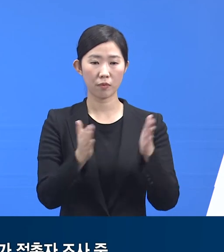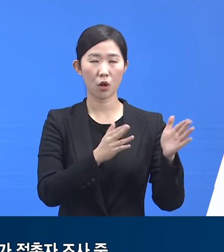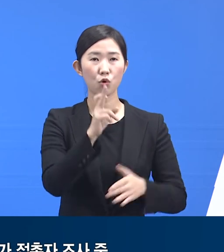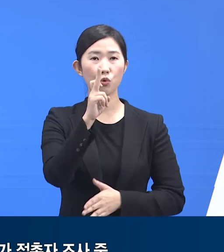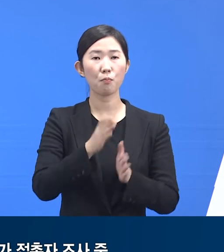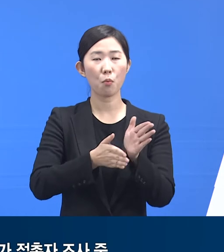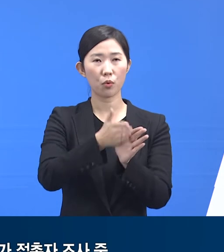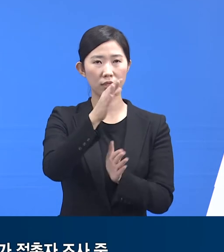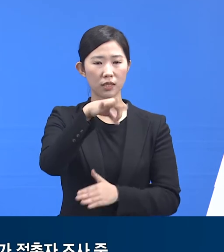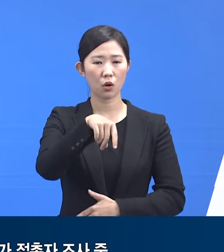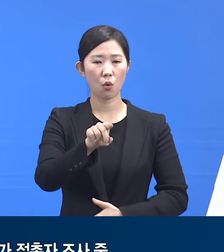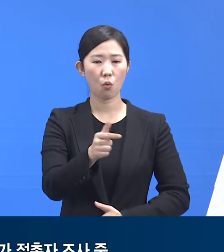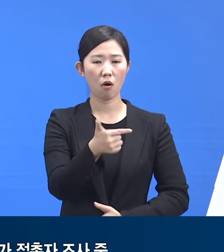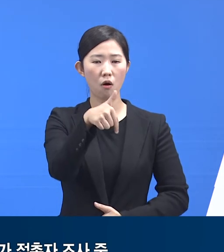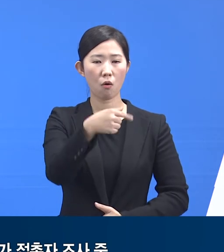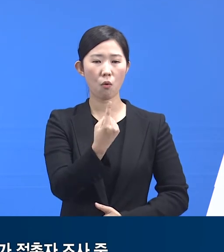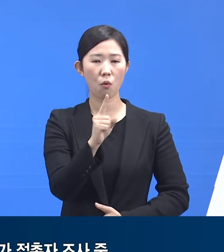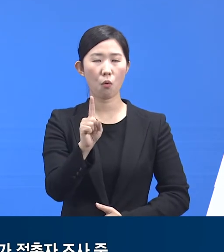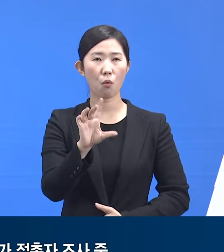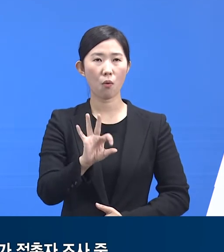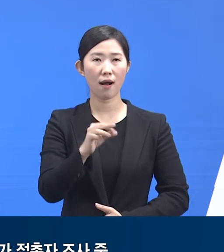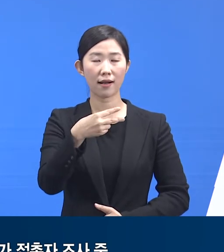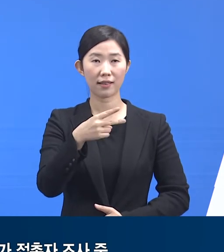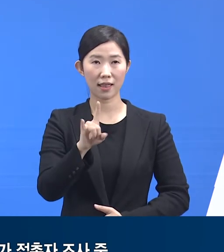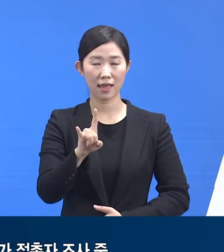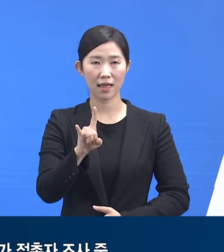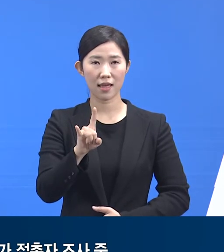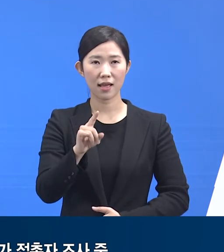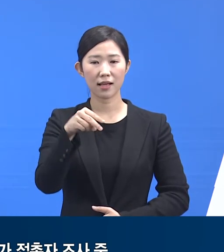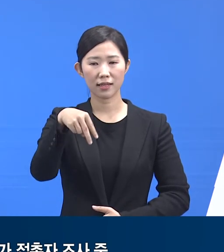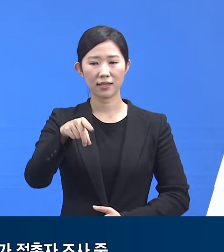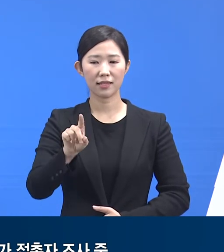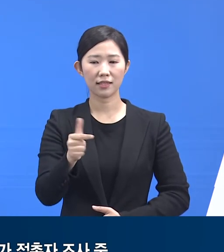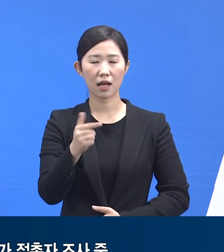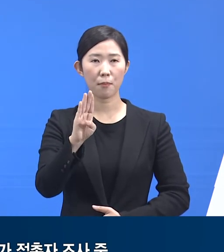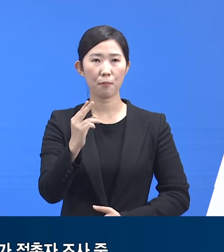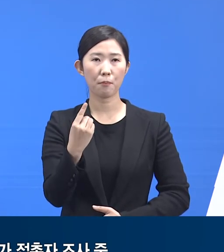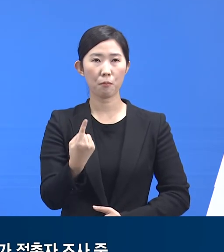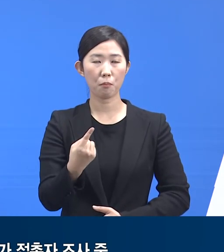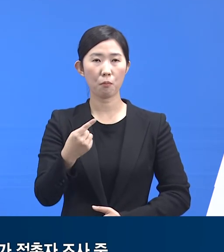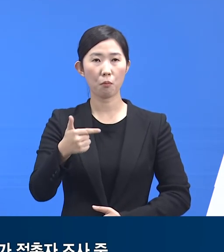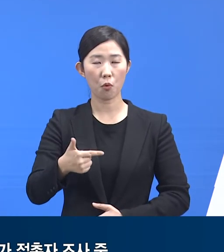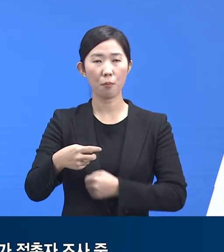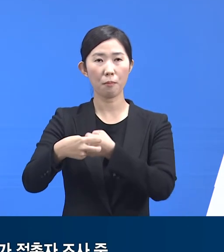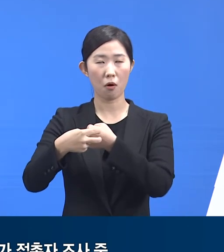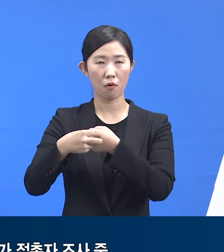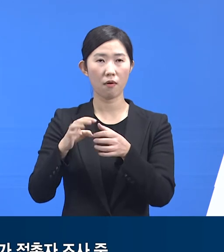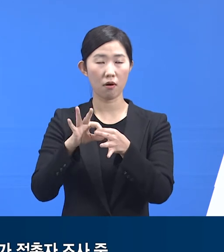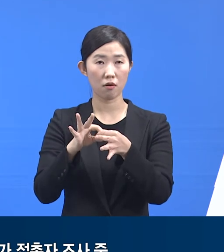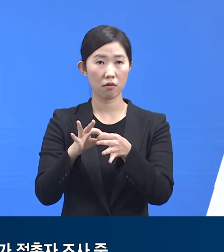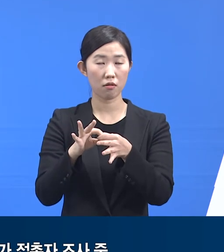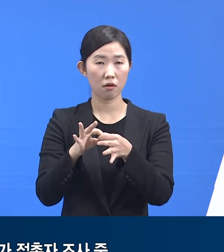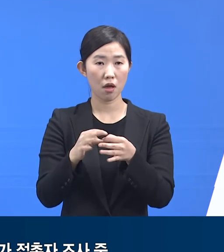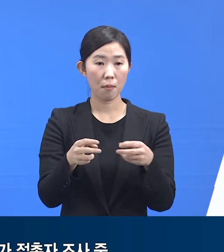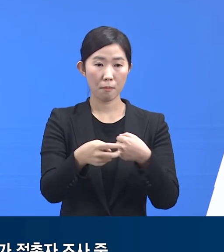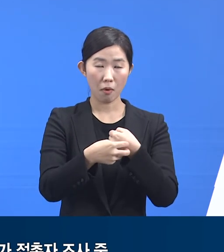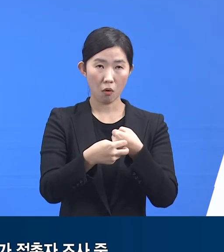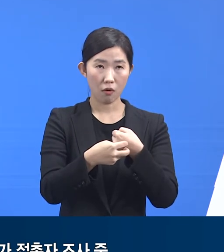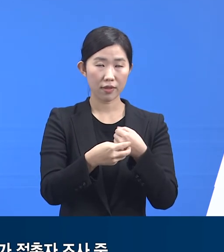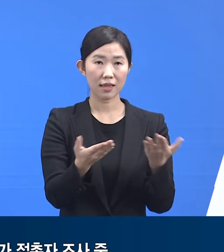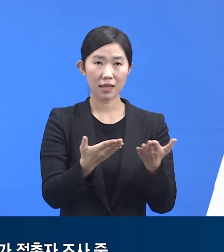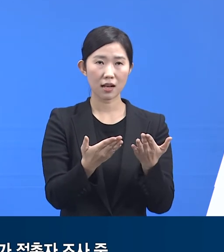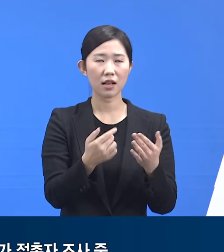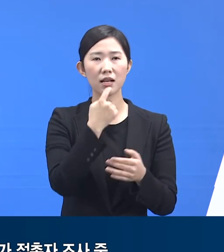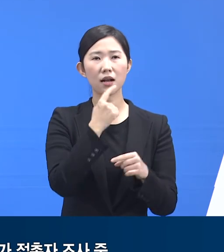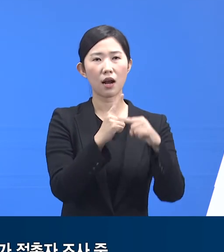3본병원 관련 확진 상황입니다. 지난 12월 7일 병원 본관 팔병동에 근무하는 간호사 1명이 확진 판정을 받은 데